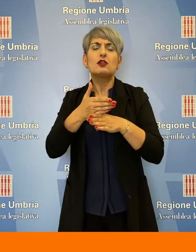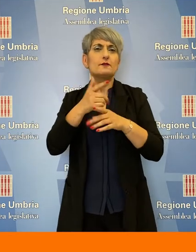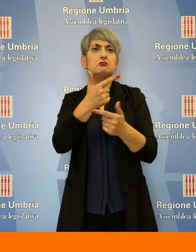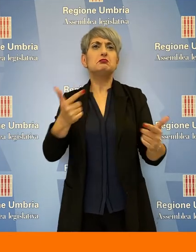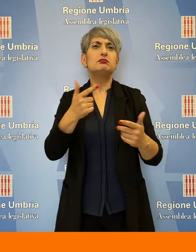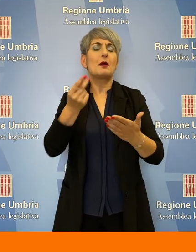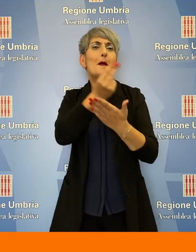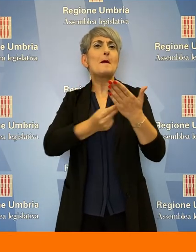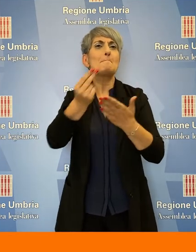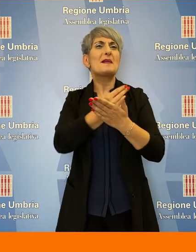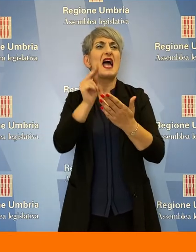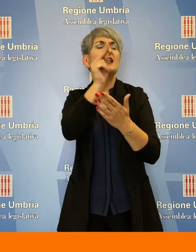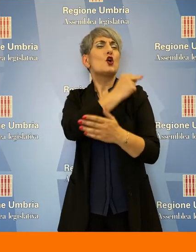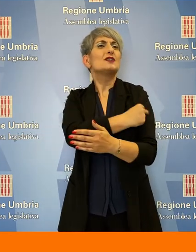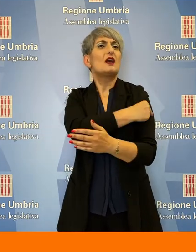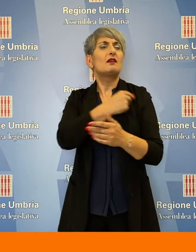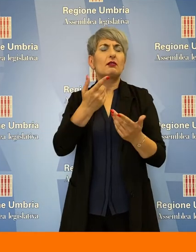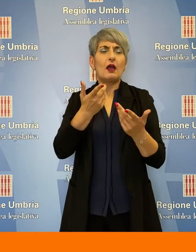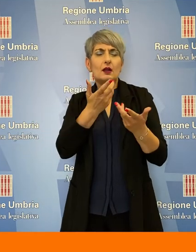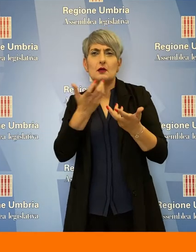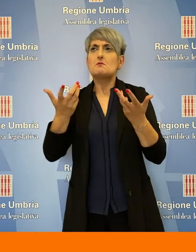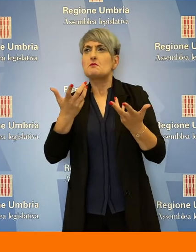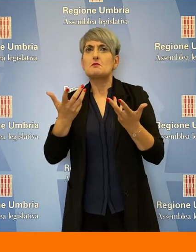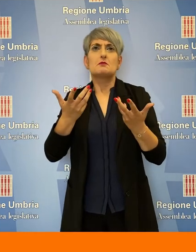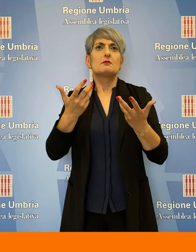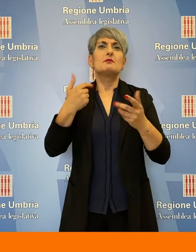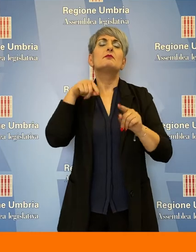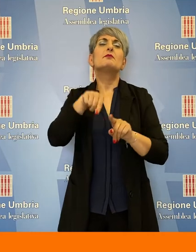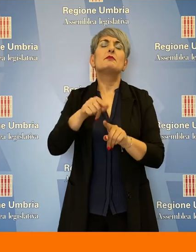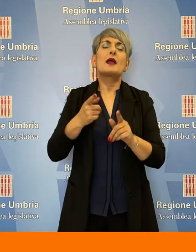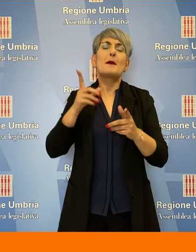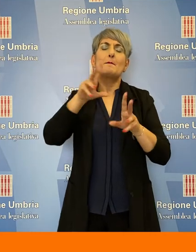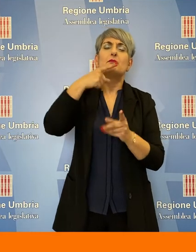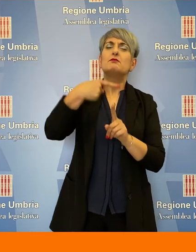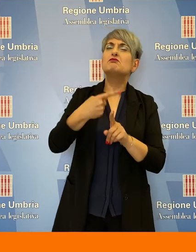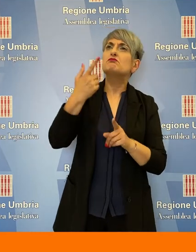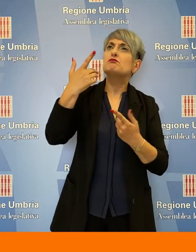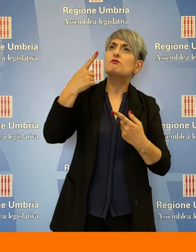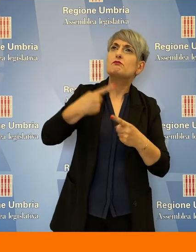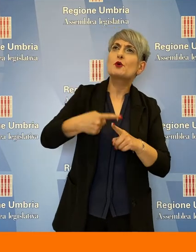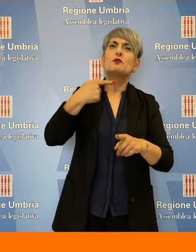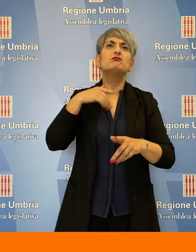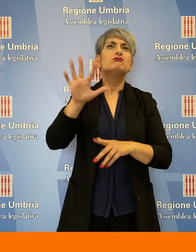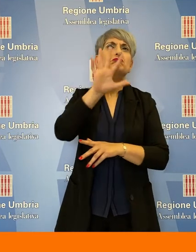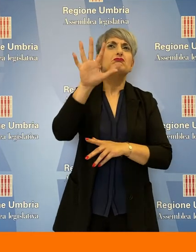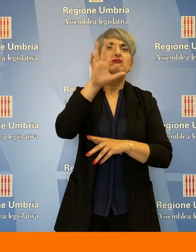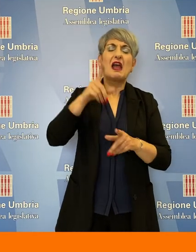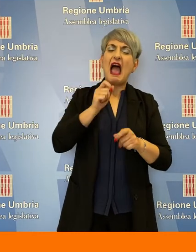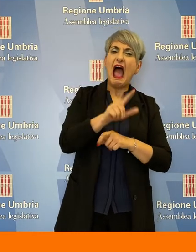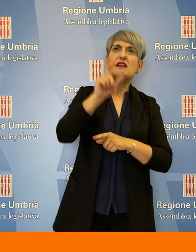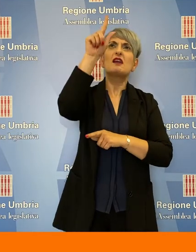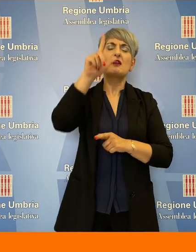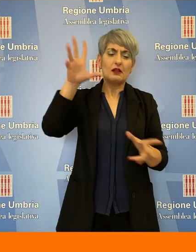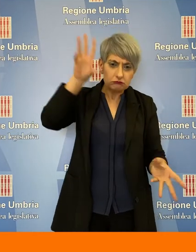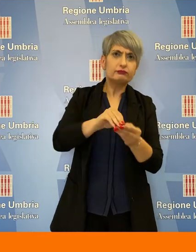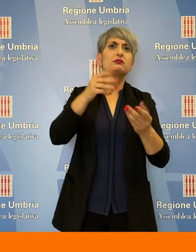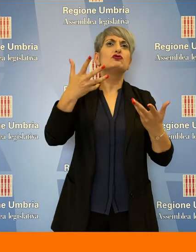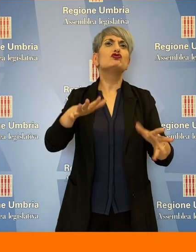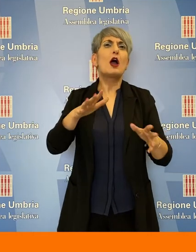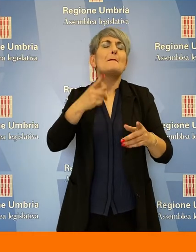ed avrebbe inoltre avviato un processo di accorpamento delle due ASL senza valutare quali sarebbero le effettive necessità di riforma della sanità